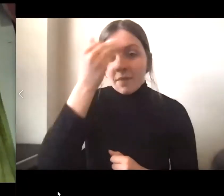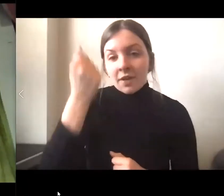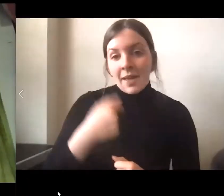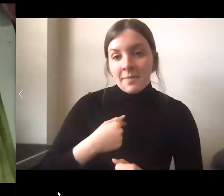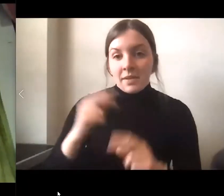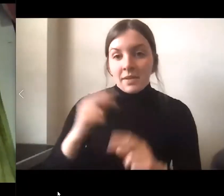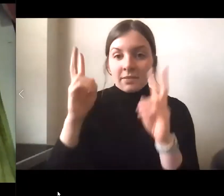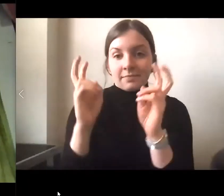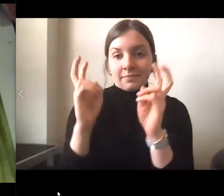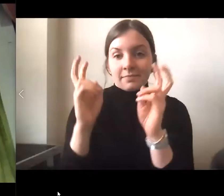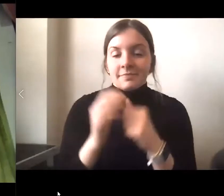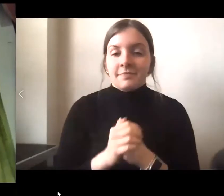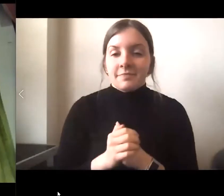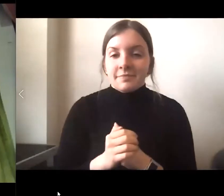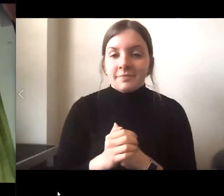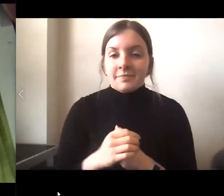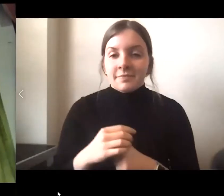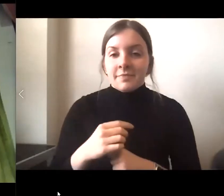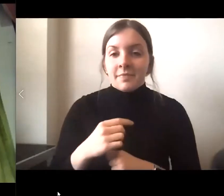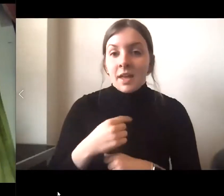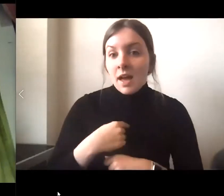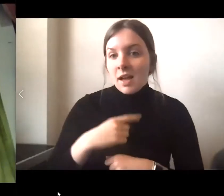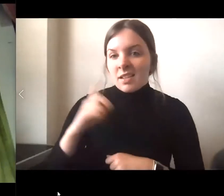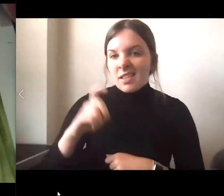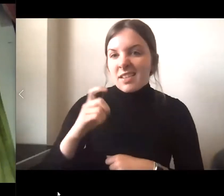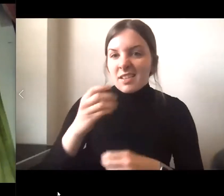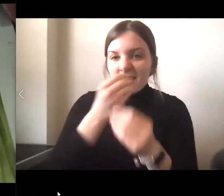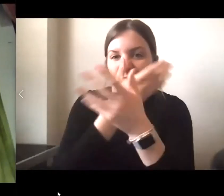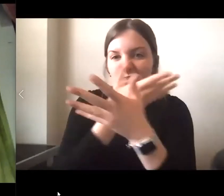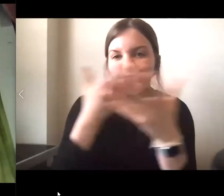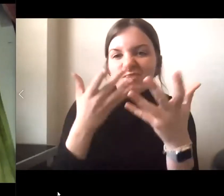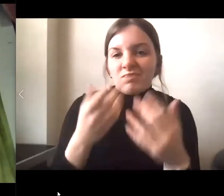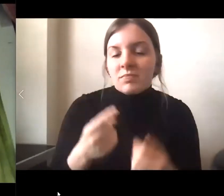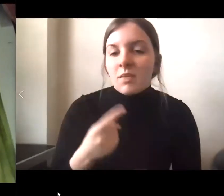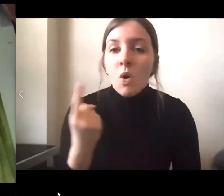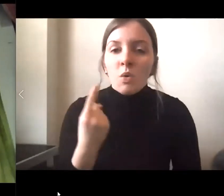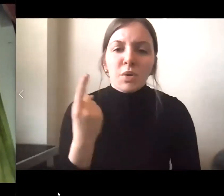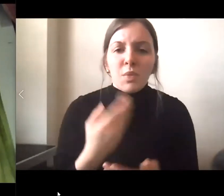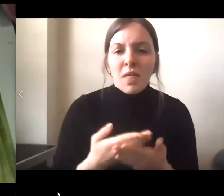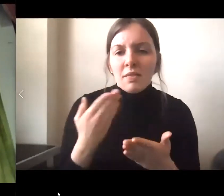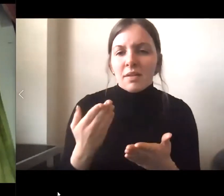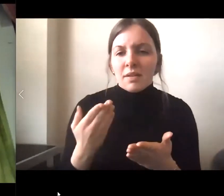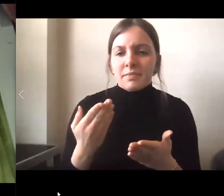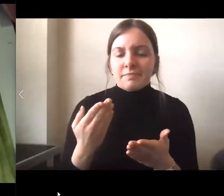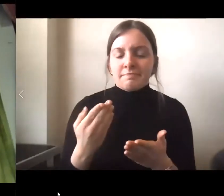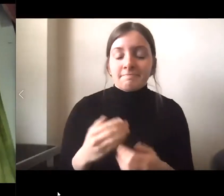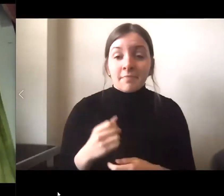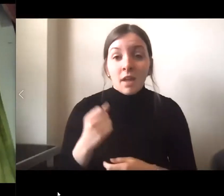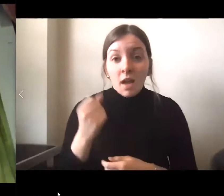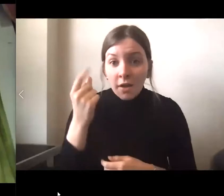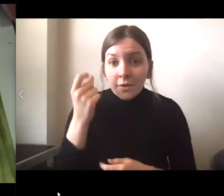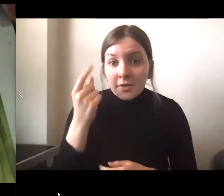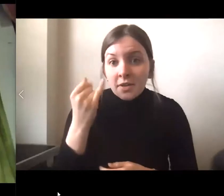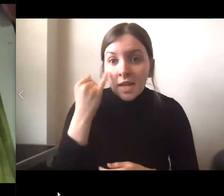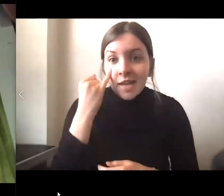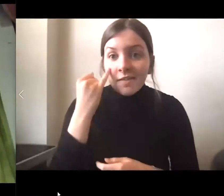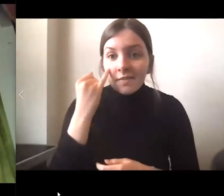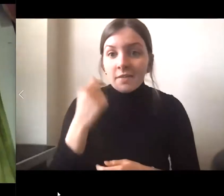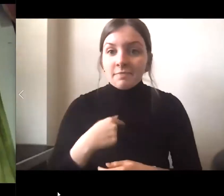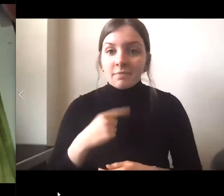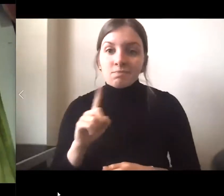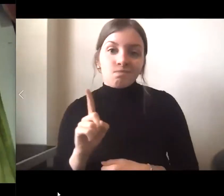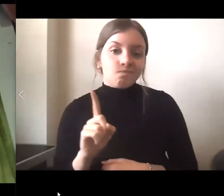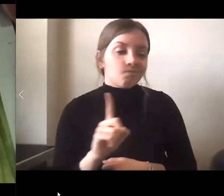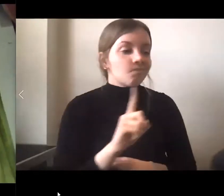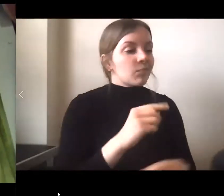Si tú me olvidas. Quiero que sepas una cosa. Tú sabes cómo es esto. Si miro